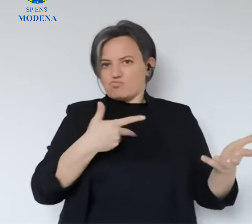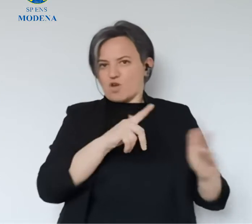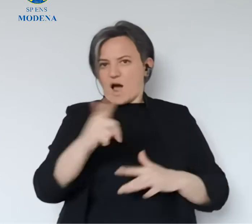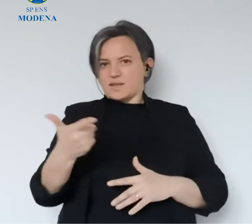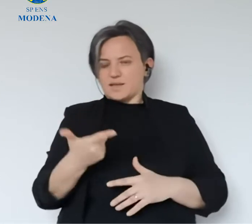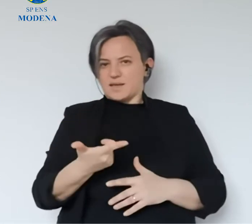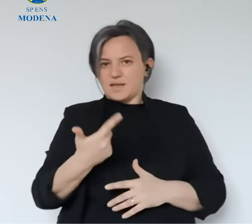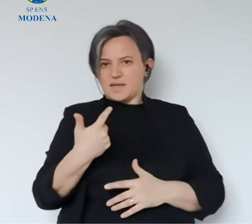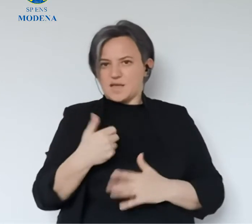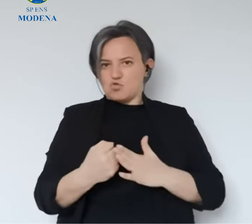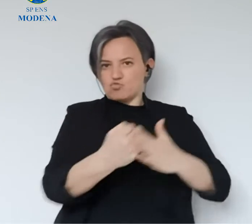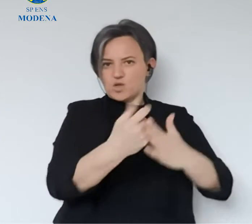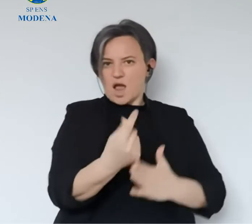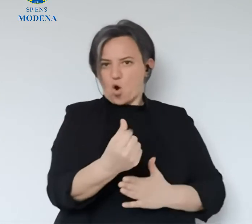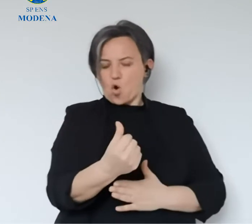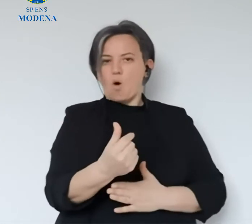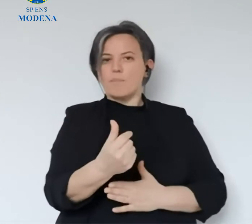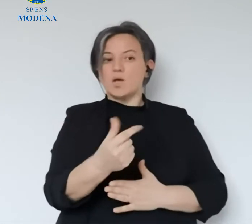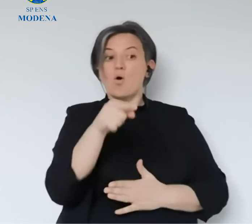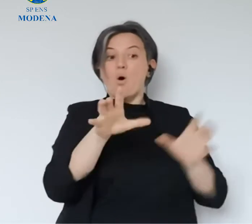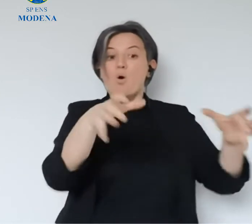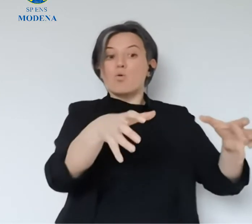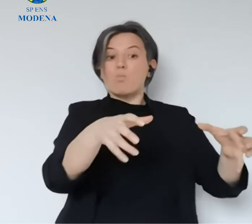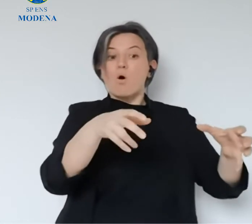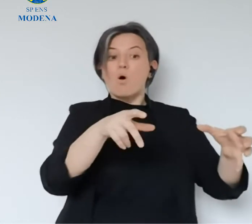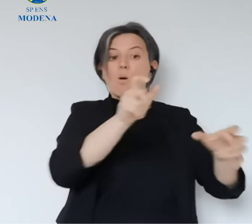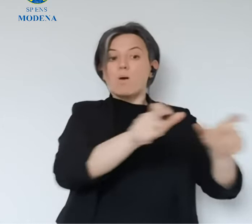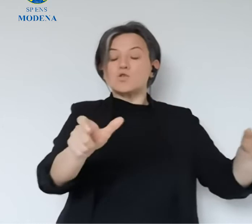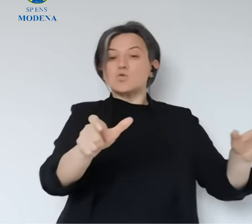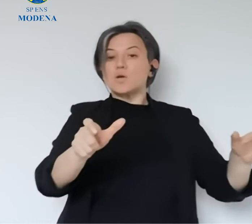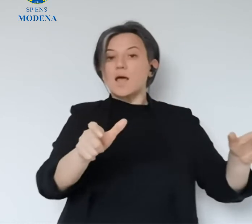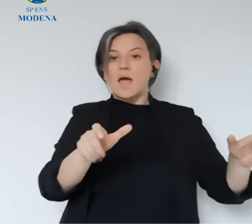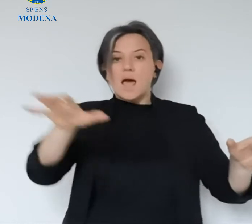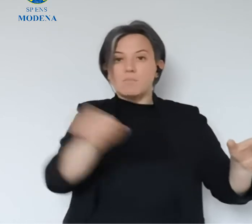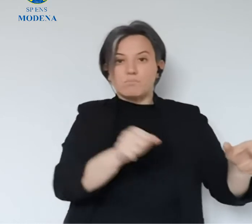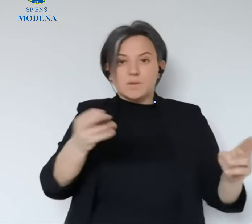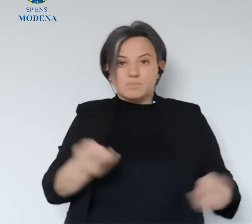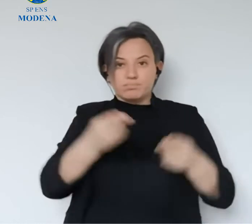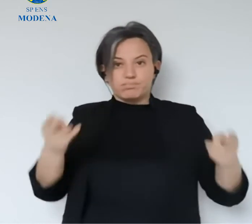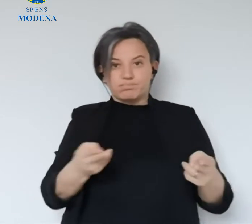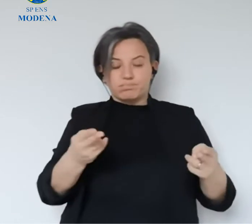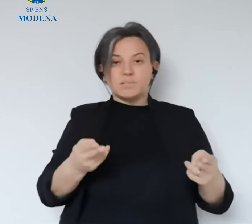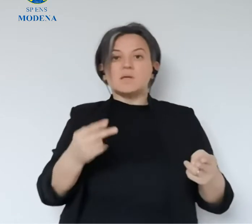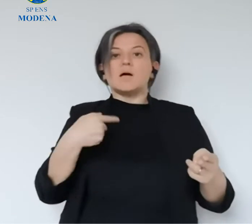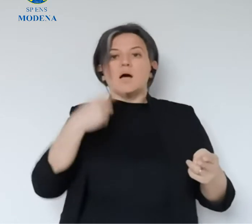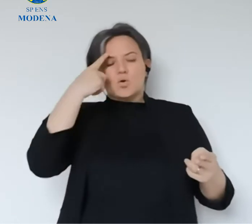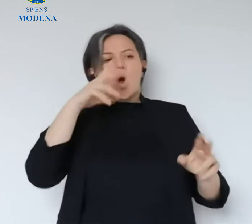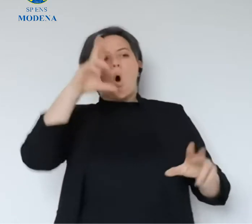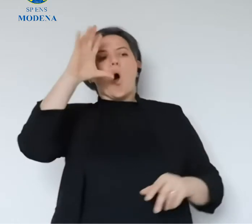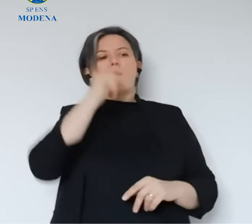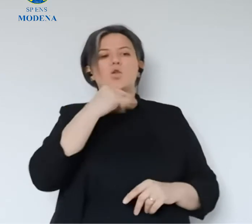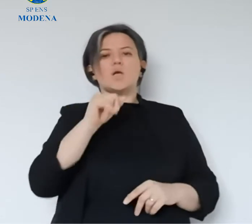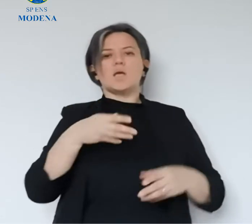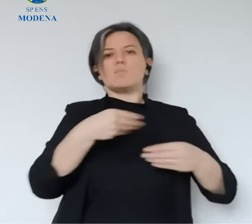escluse in particolar modo da altri ammortizzatori sociali o altri provvedimenti